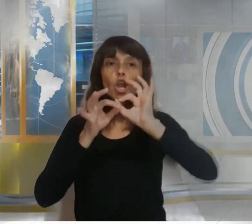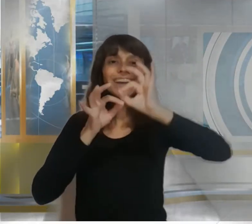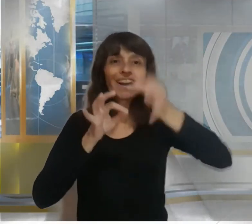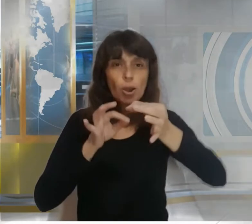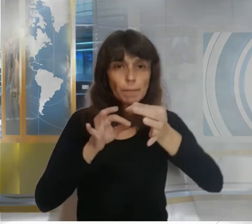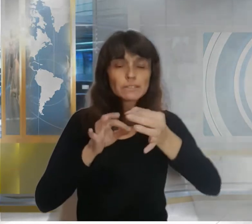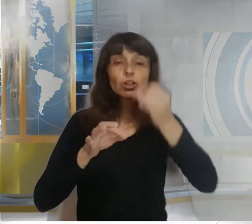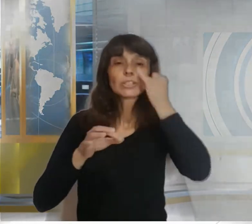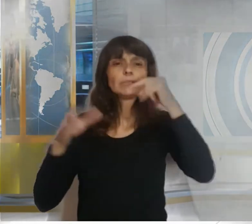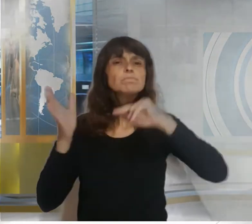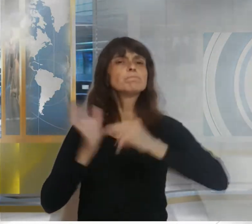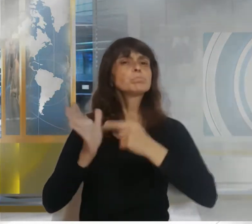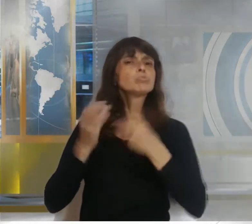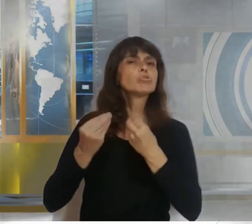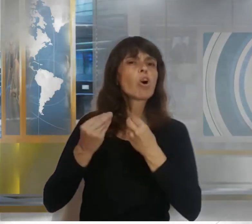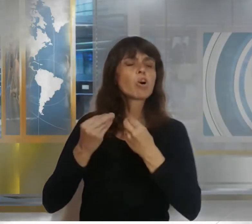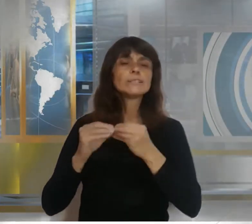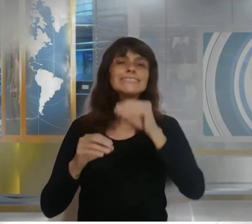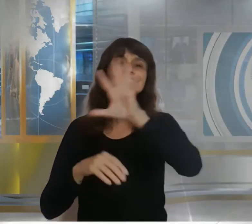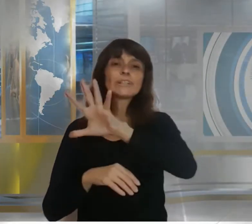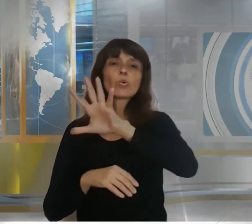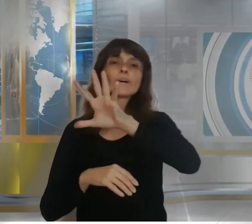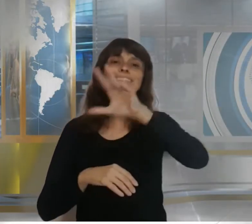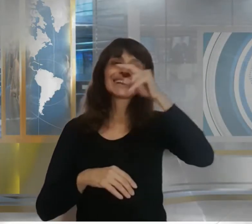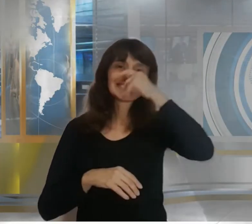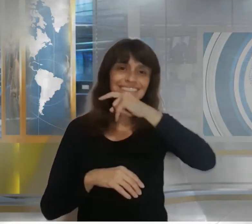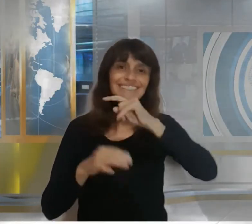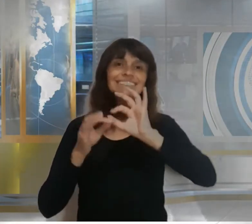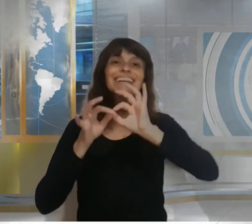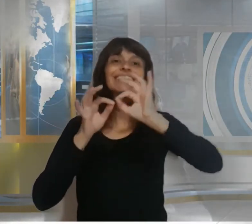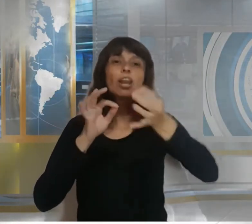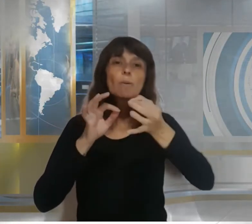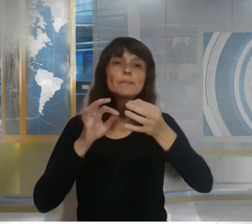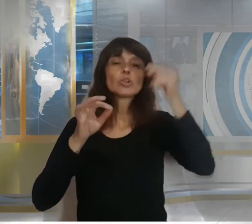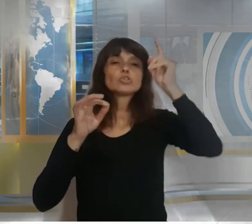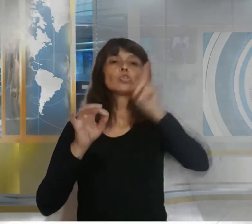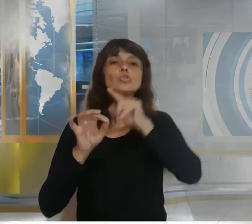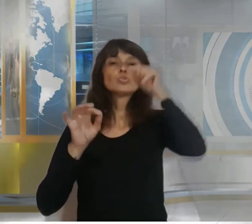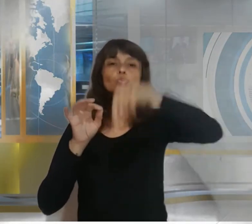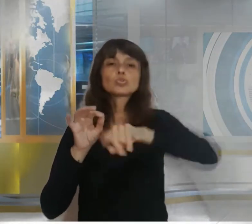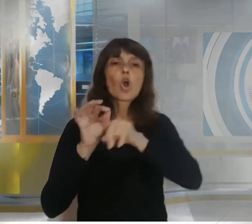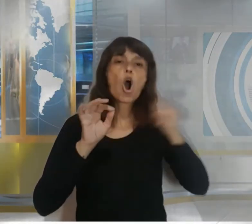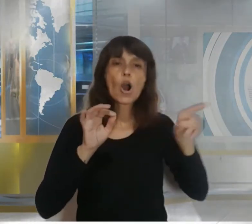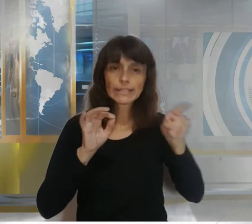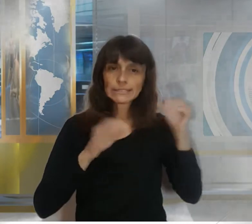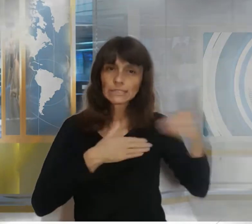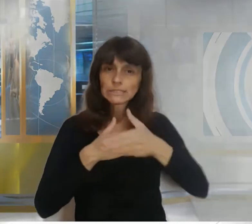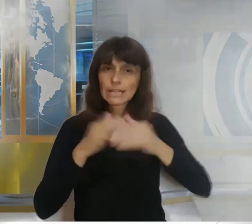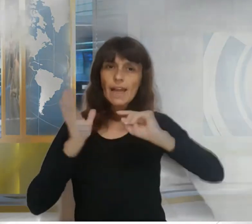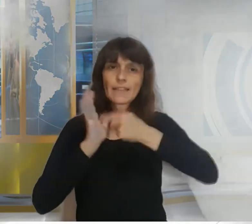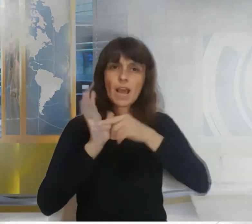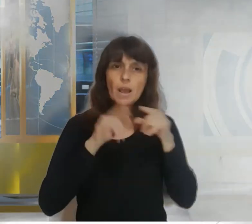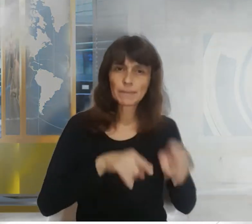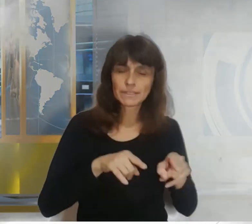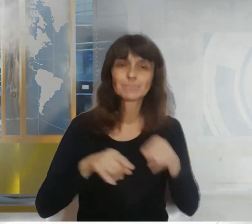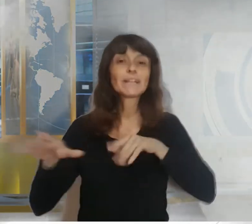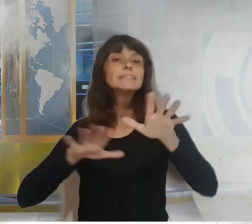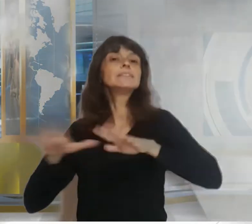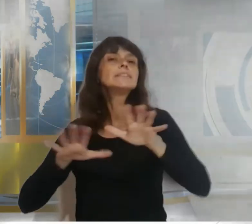57 kilómetros al sudoeste de la capital local El temblor generó gran preocupación entre los ciudadanos